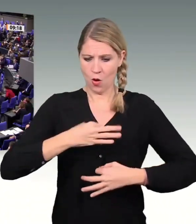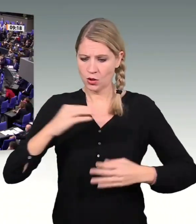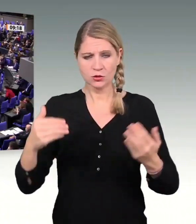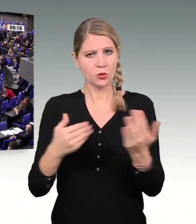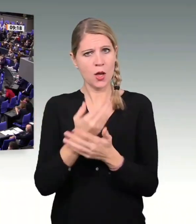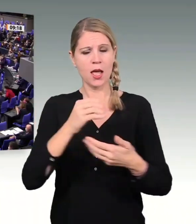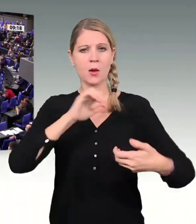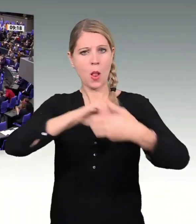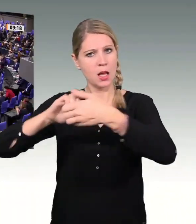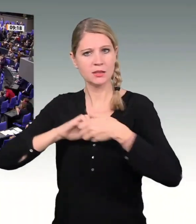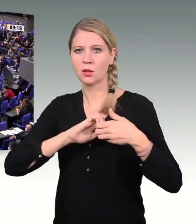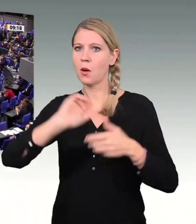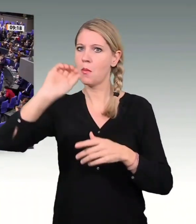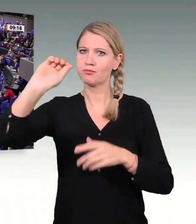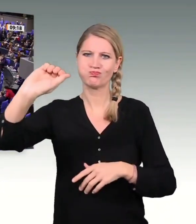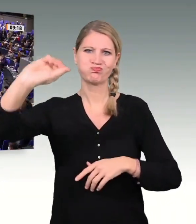Priorität haben.